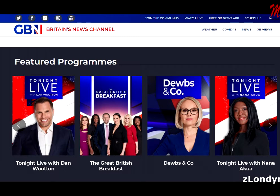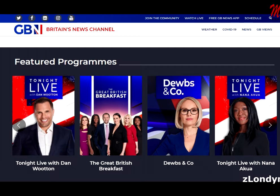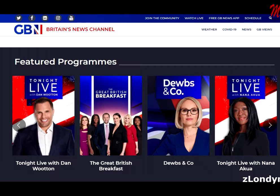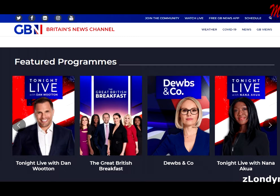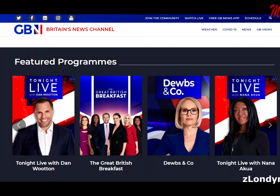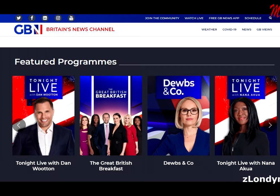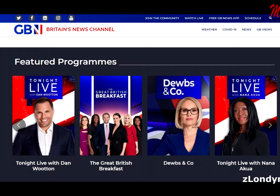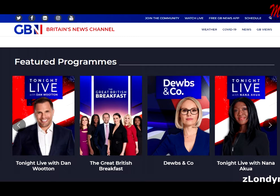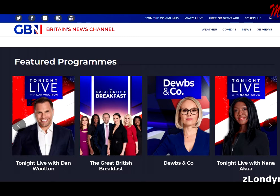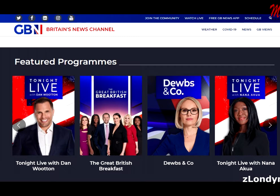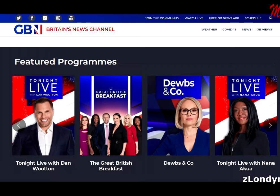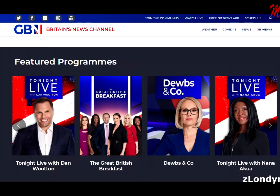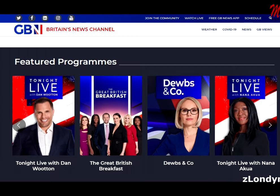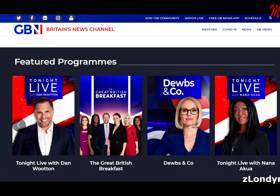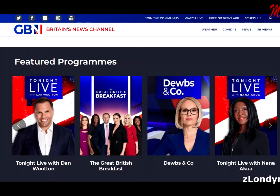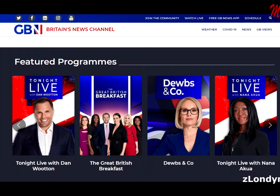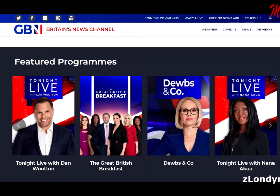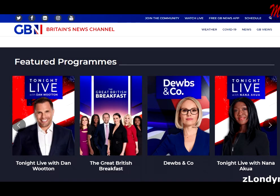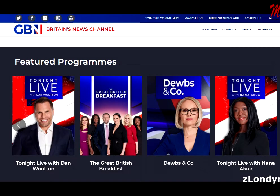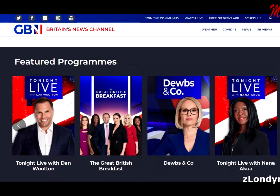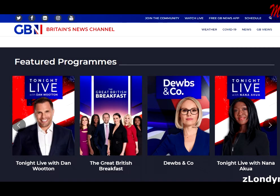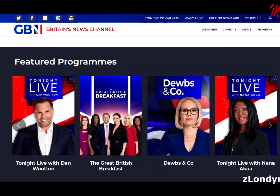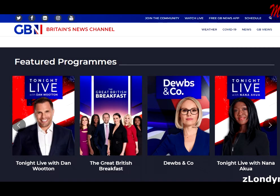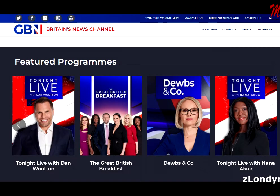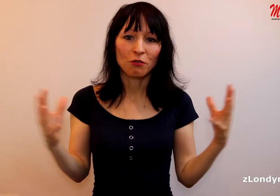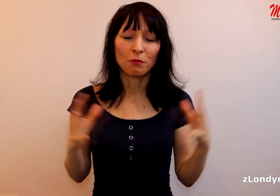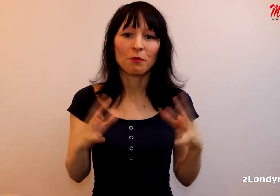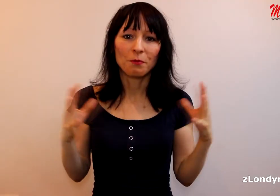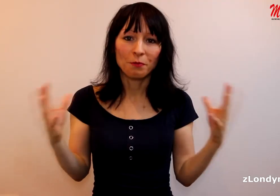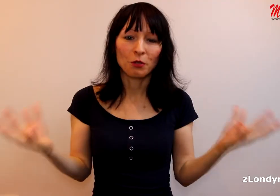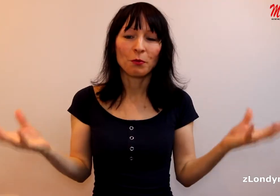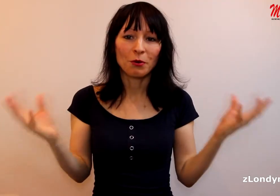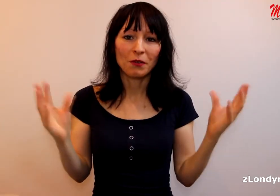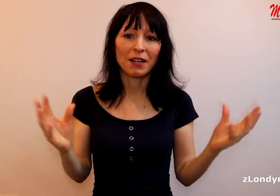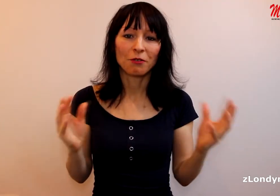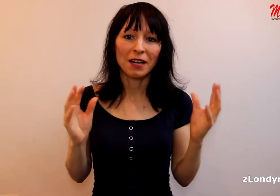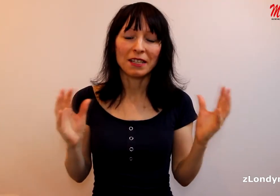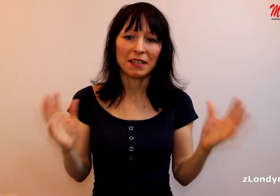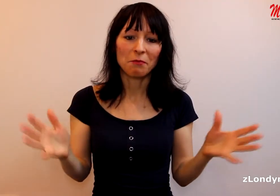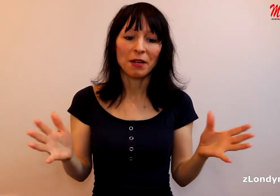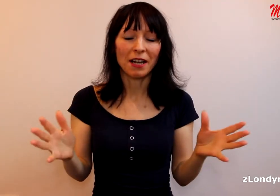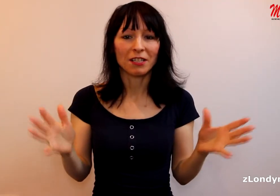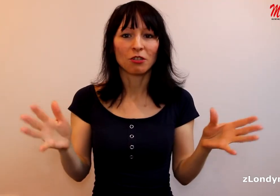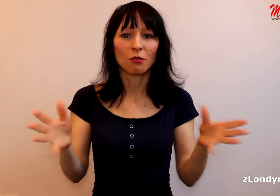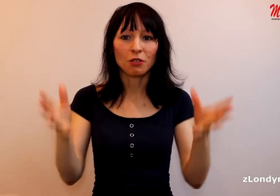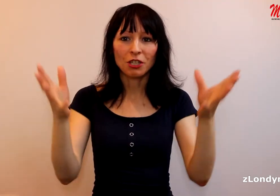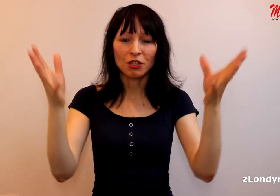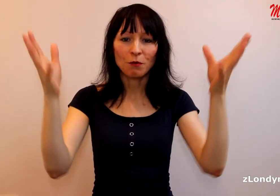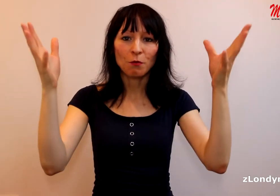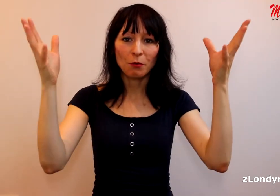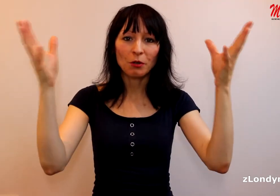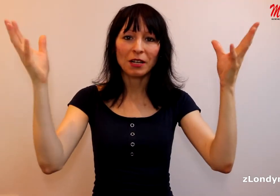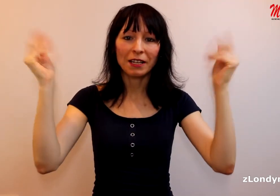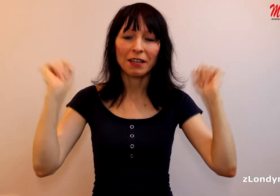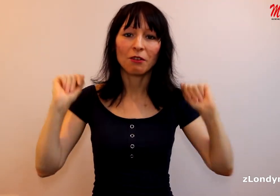tušíte, co je Fox News. Ano, je to ta televize, která celou dobu podporovala Donalda Trumpa. Dá se skoro říct, že mu pomohla k jeho